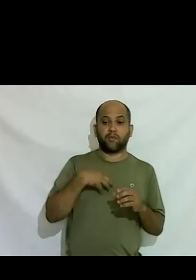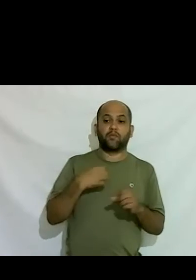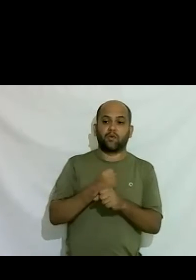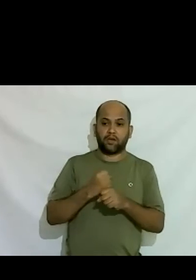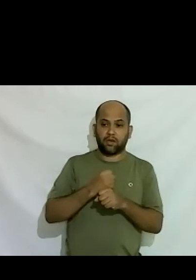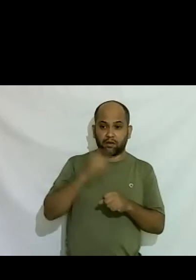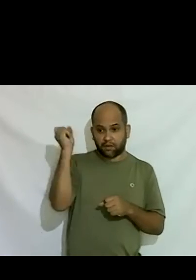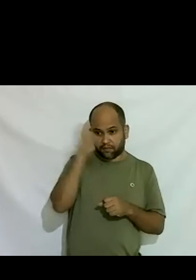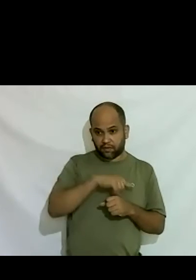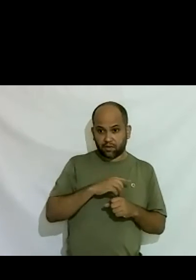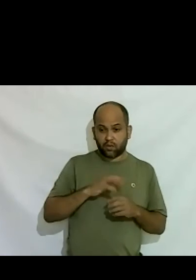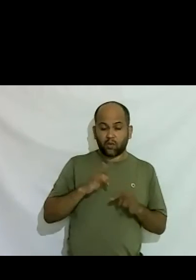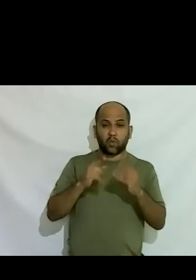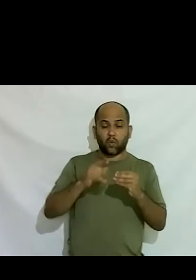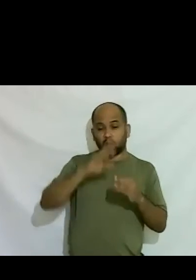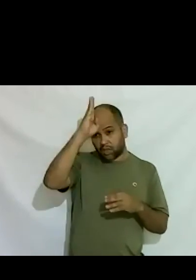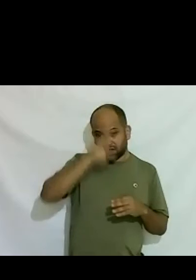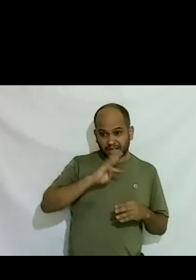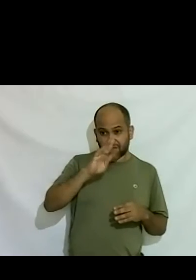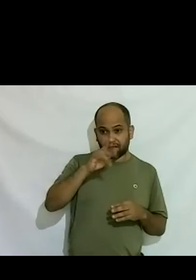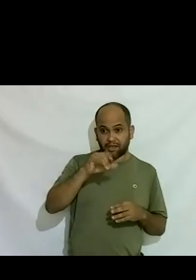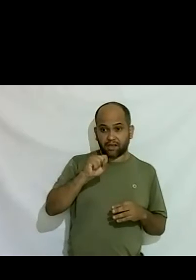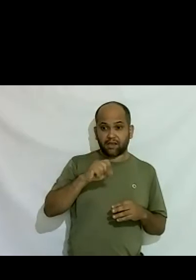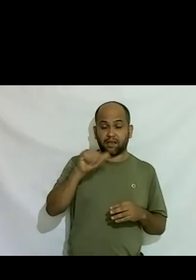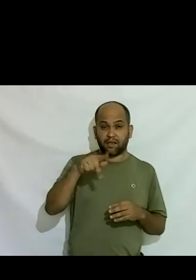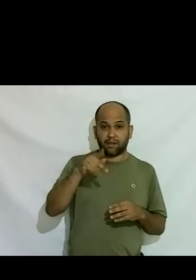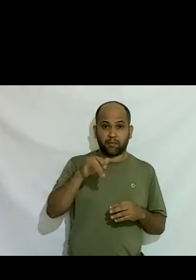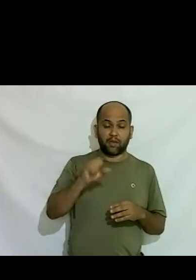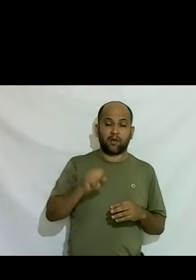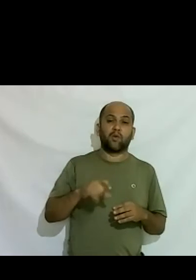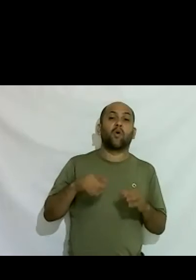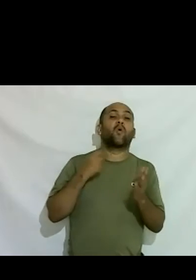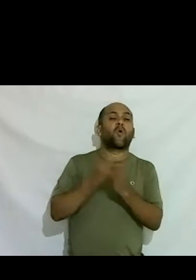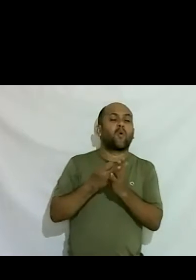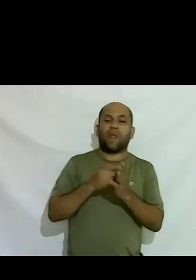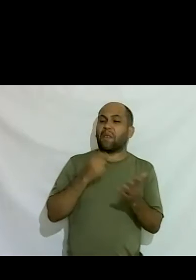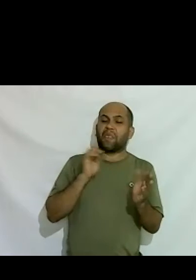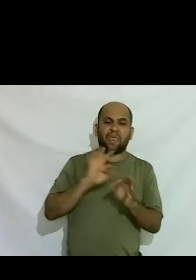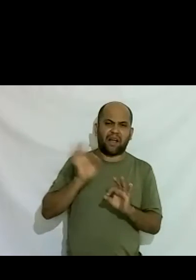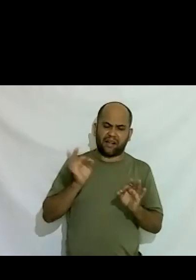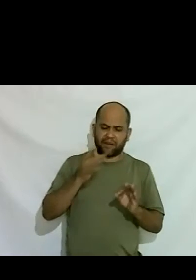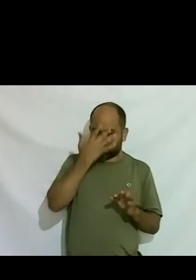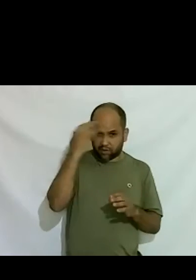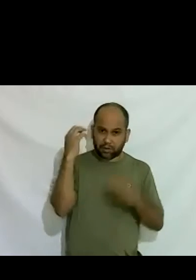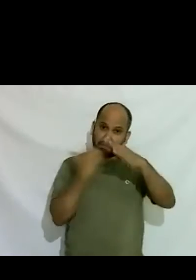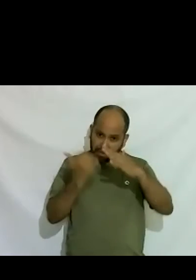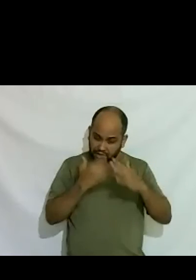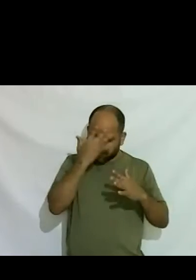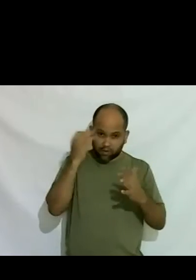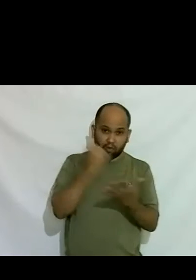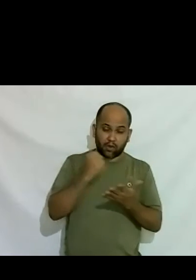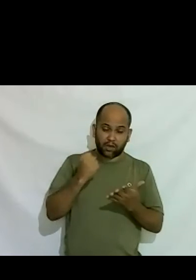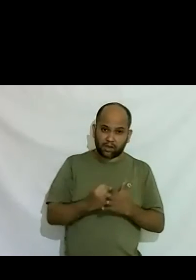tudo de graça no Transempregos não é cobrado nada de quem é das empresas nada de quem é contratado é tudo